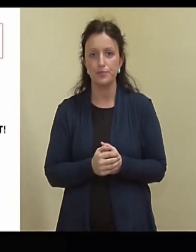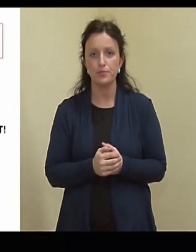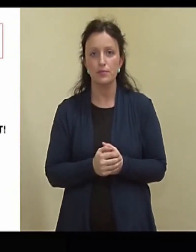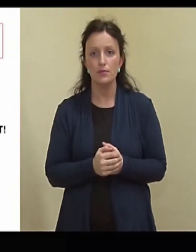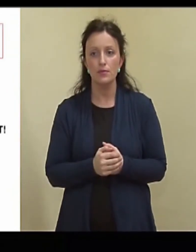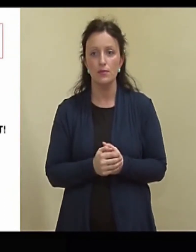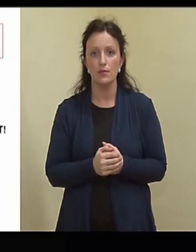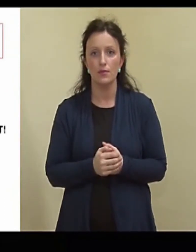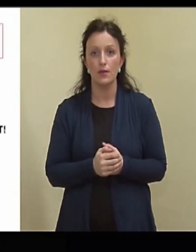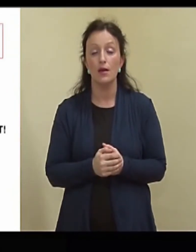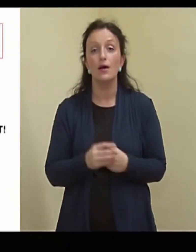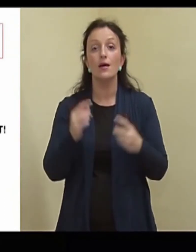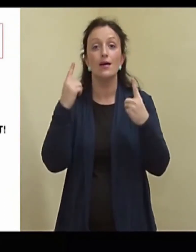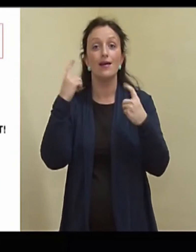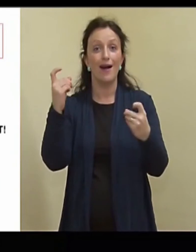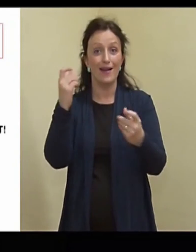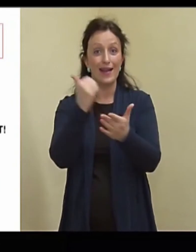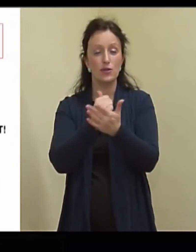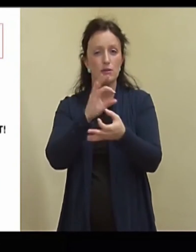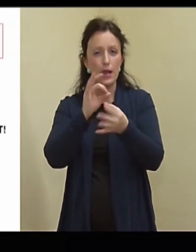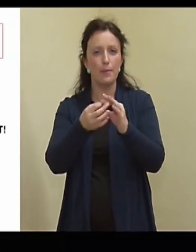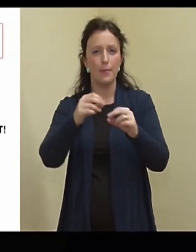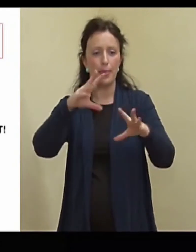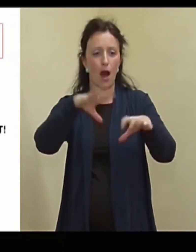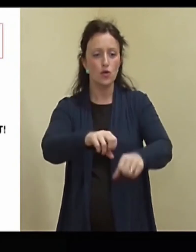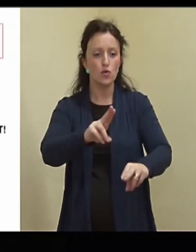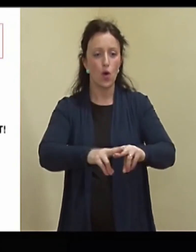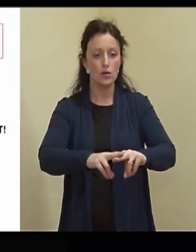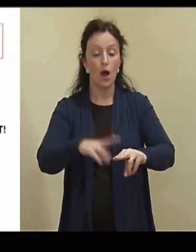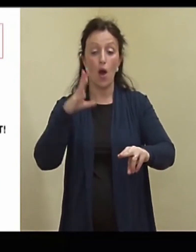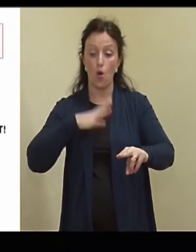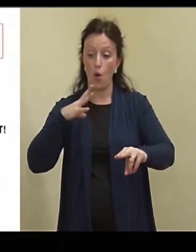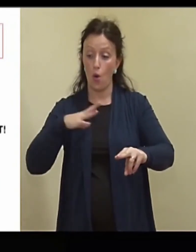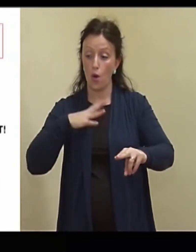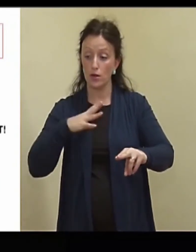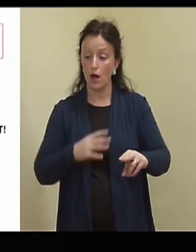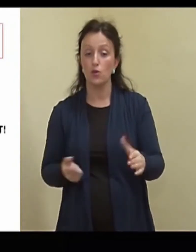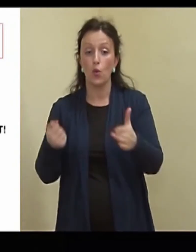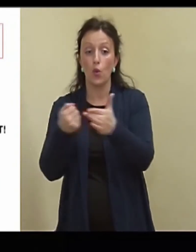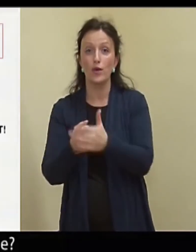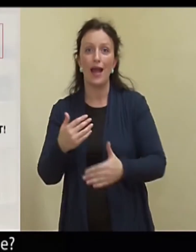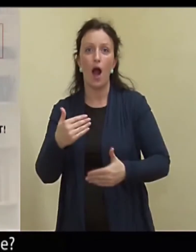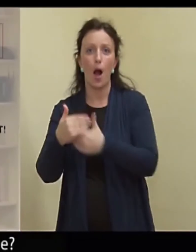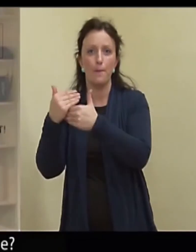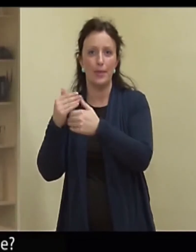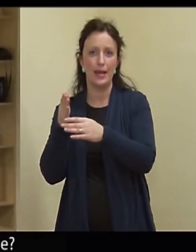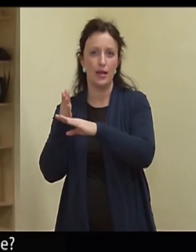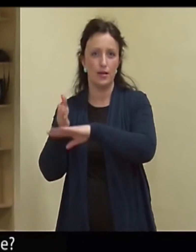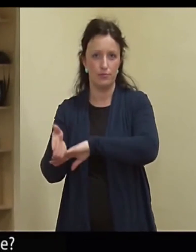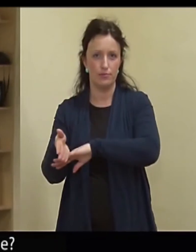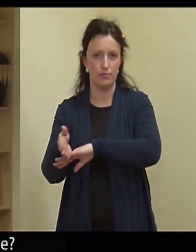Ja tuleb väirekeskusele anda täpne asukoht ja oodata seal koha peal, kuni abi teie nii jõuab. Milline